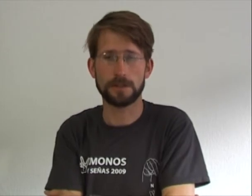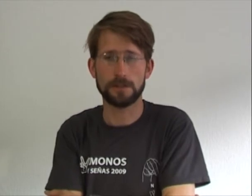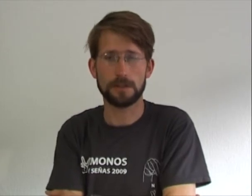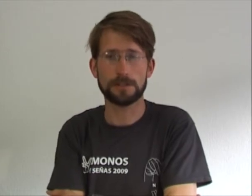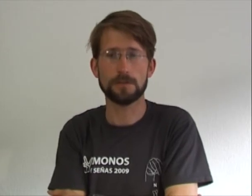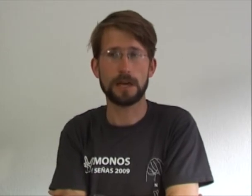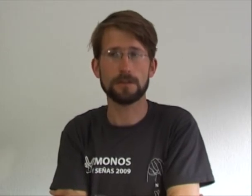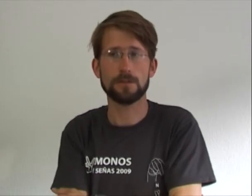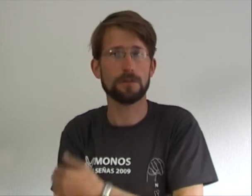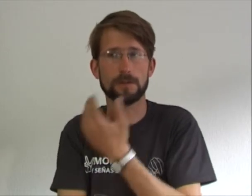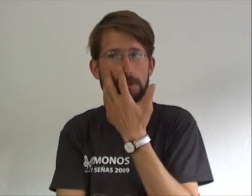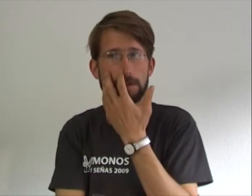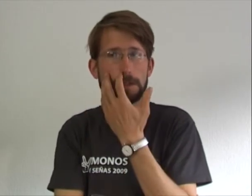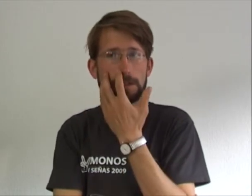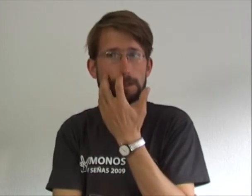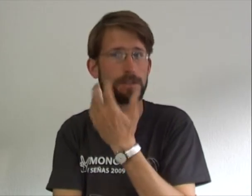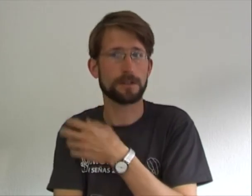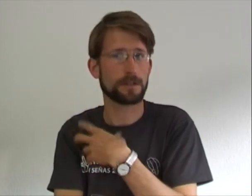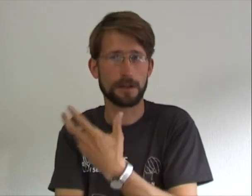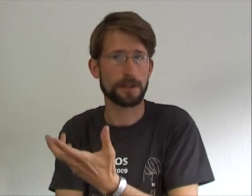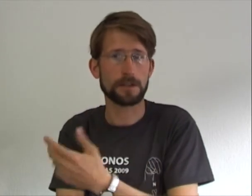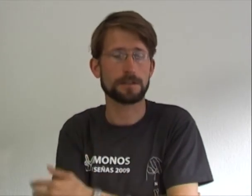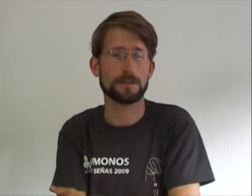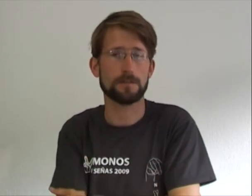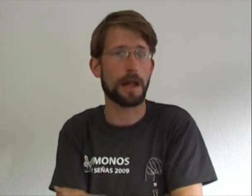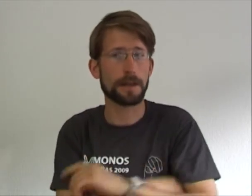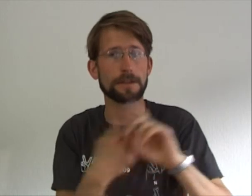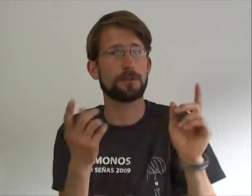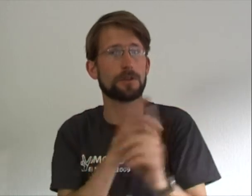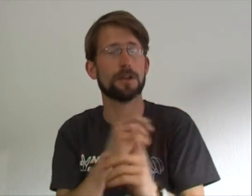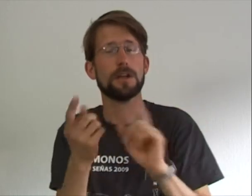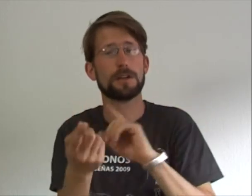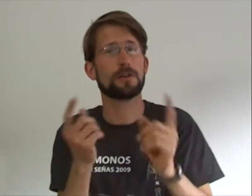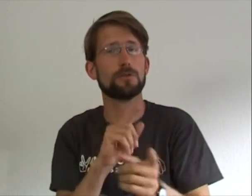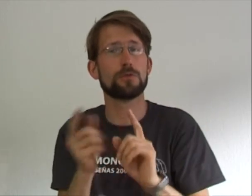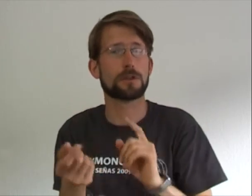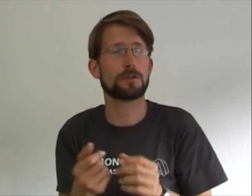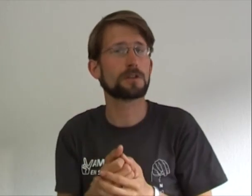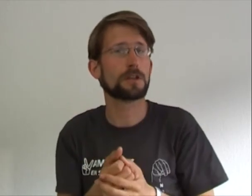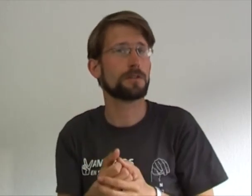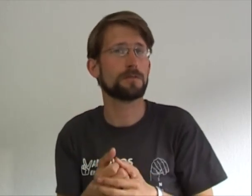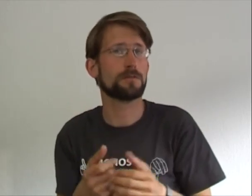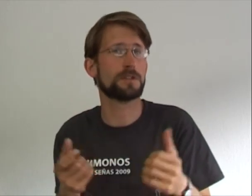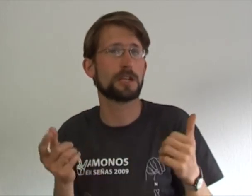estudiando diferentes carreras alrededor de la cultura sorda, si se